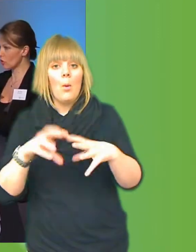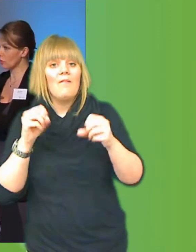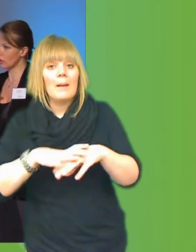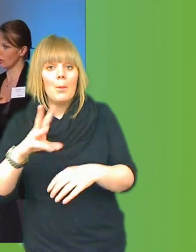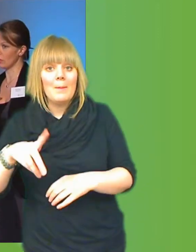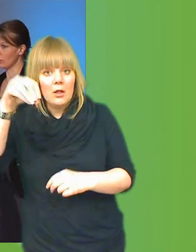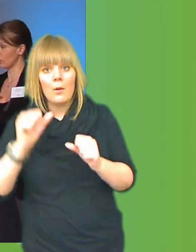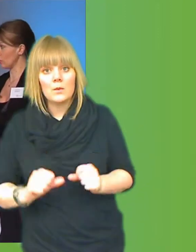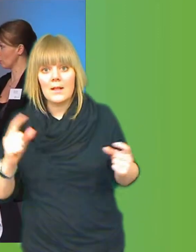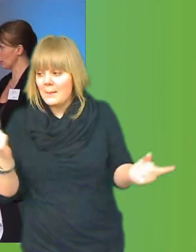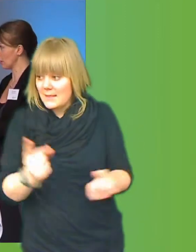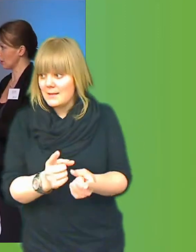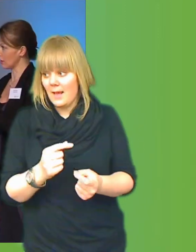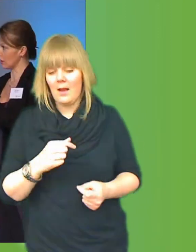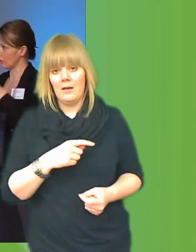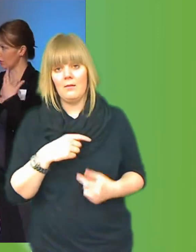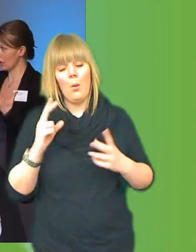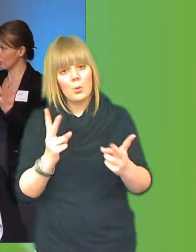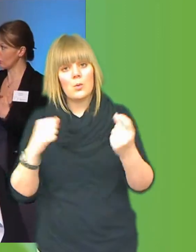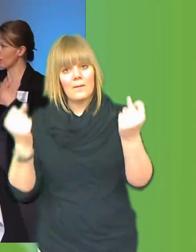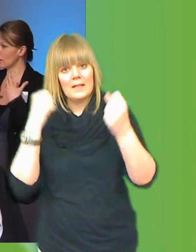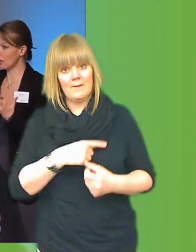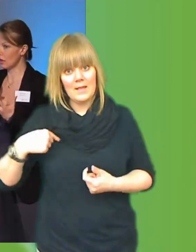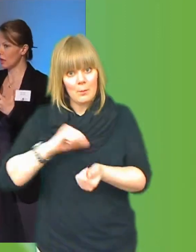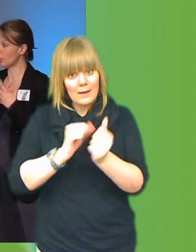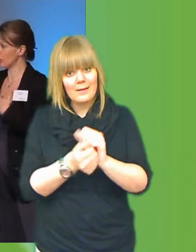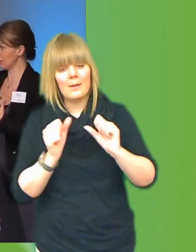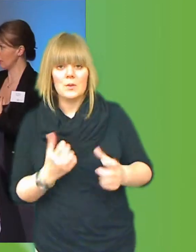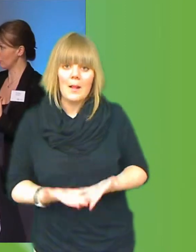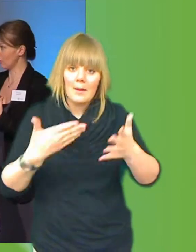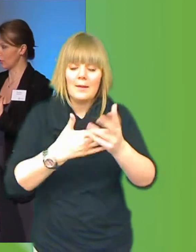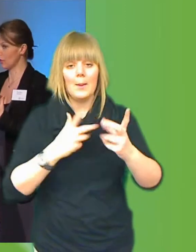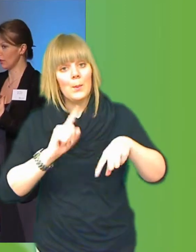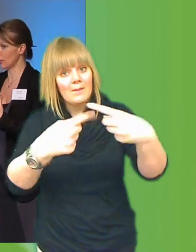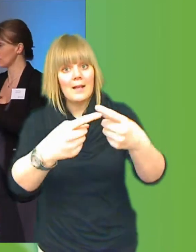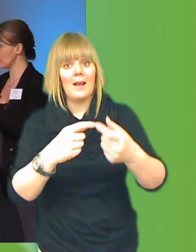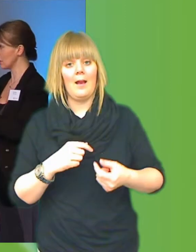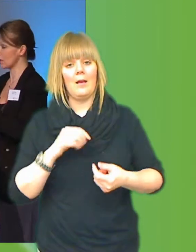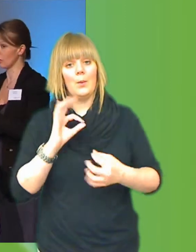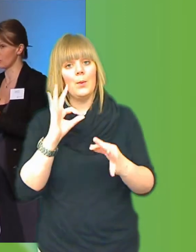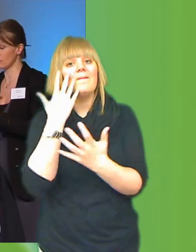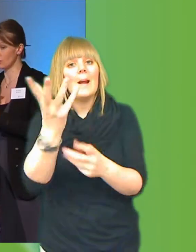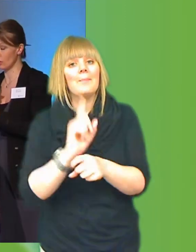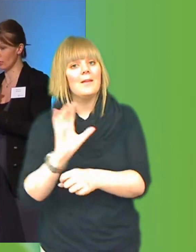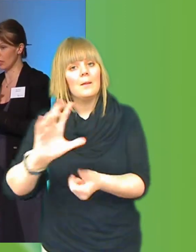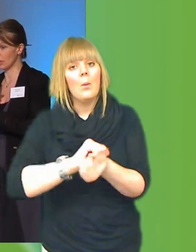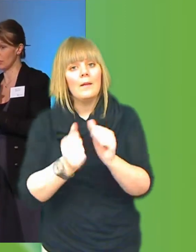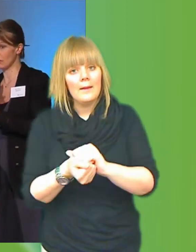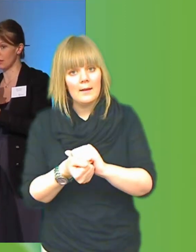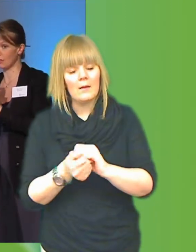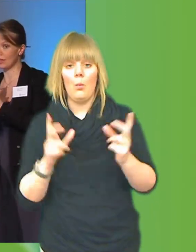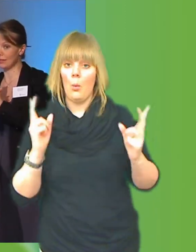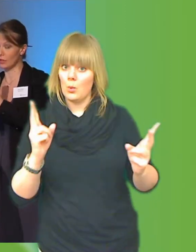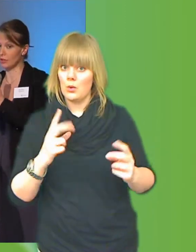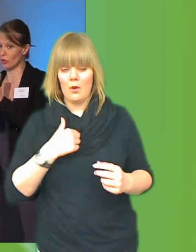är också mycket viktigt för oss politiker att vi är med och utvecklar en politik för framtiden. Och inte minst här skulle jag vilja